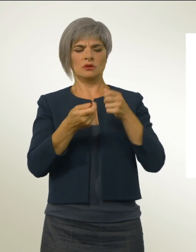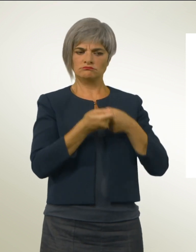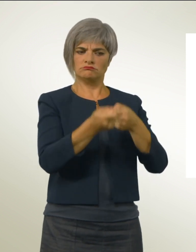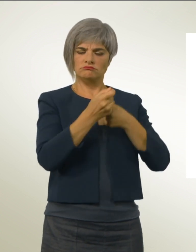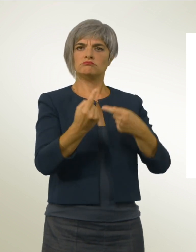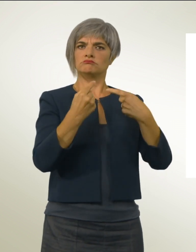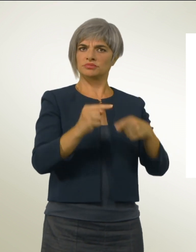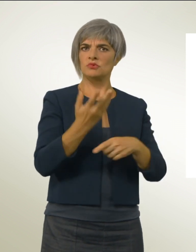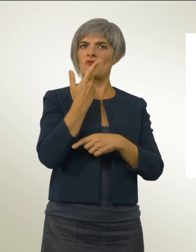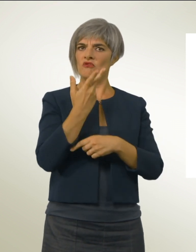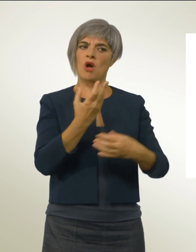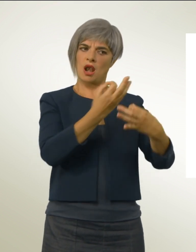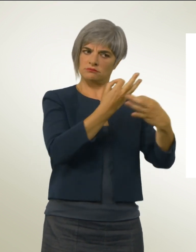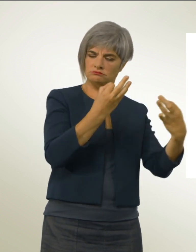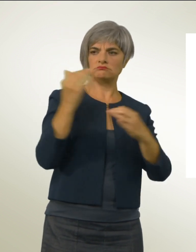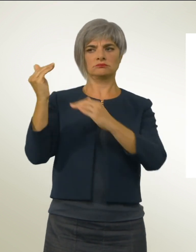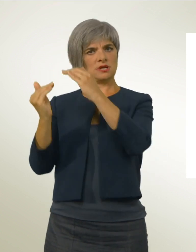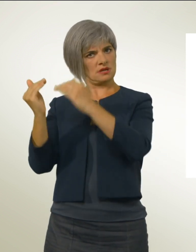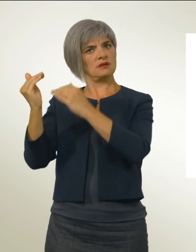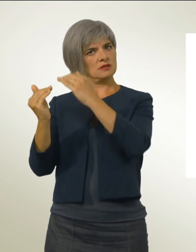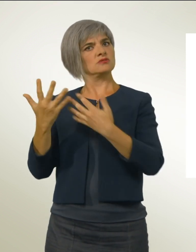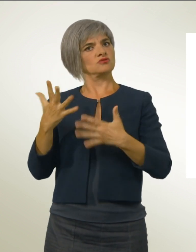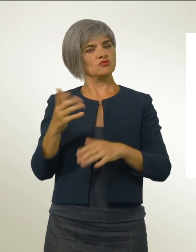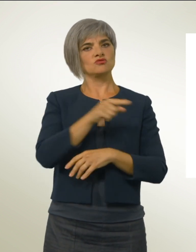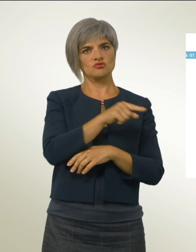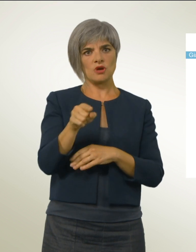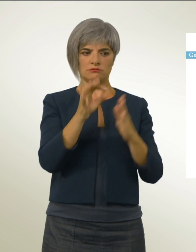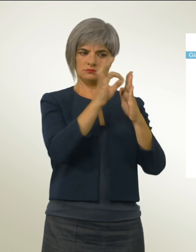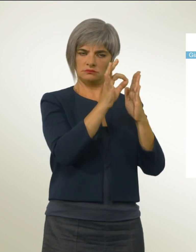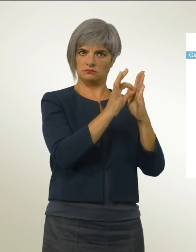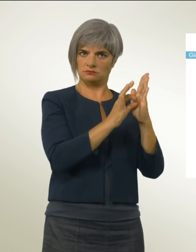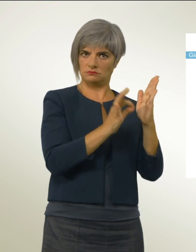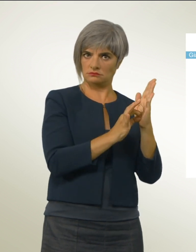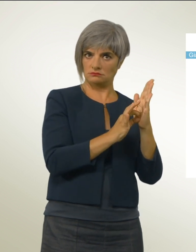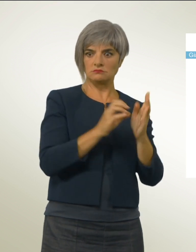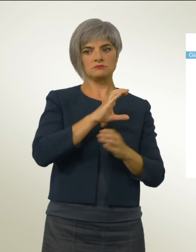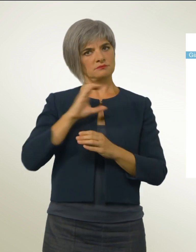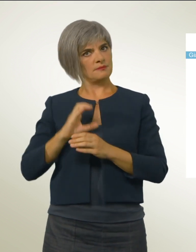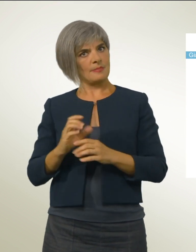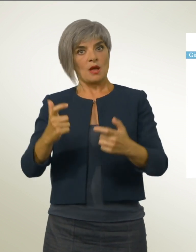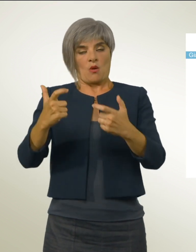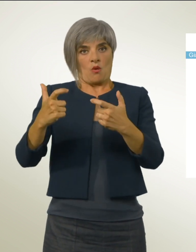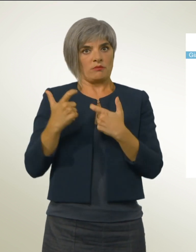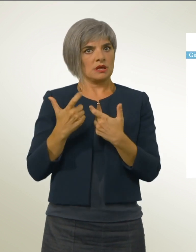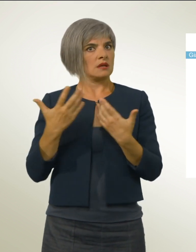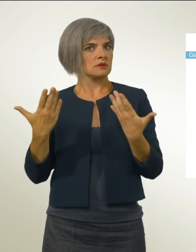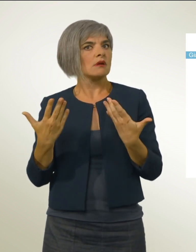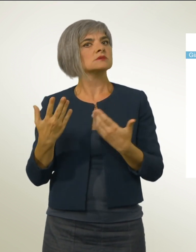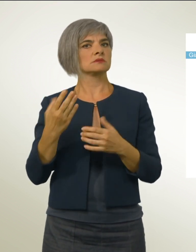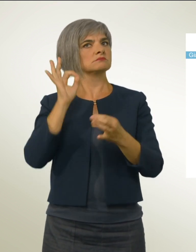ed ecologica. Le disposizioni in vigore obbligano la Confederazione a considerare la sostenibilità in ambito di